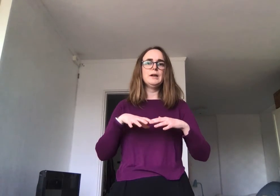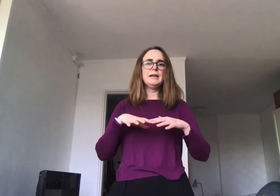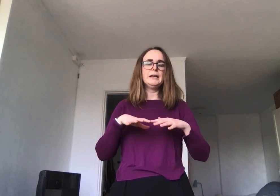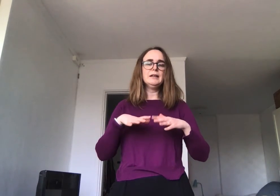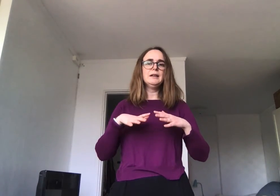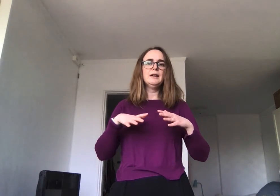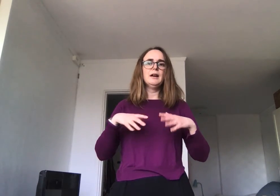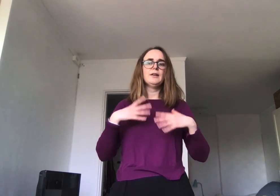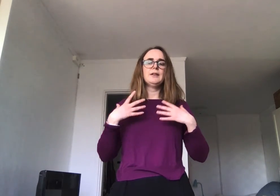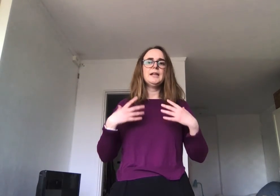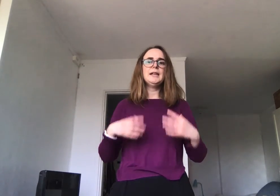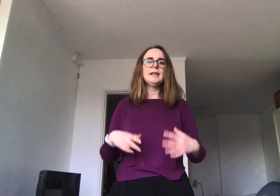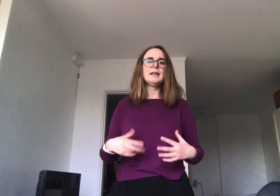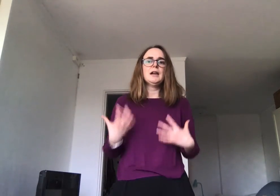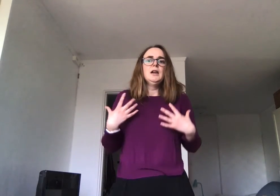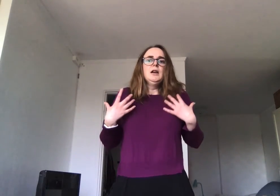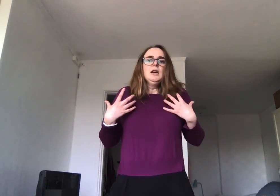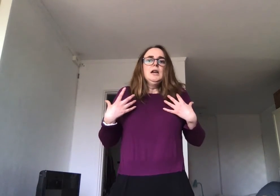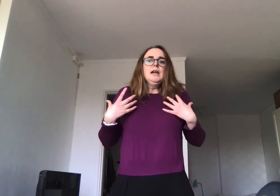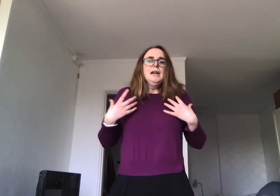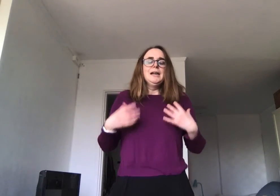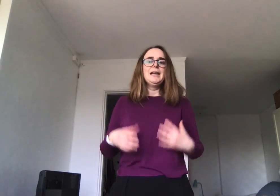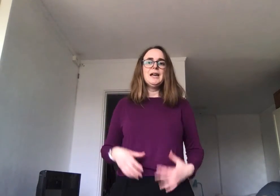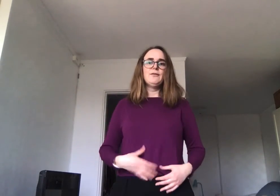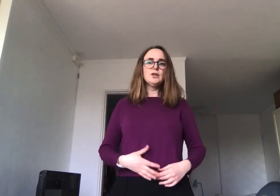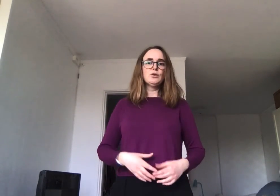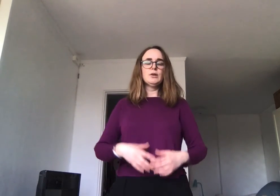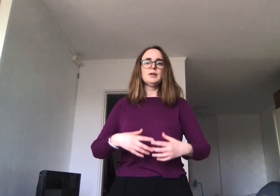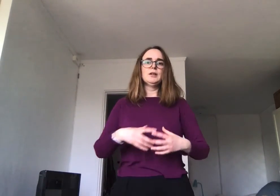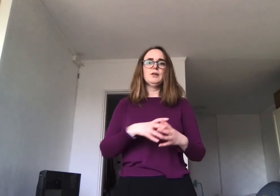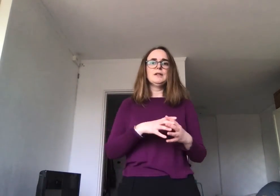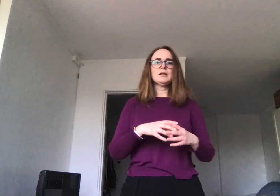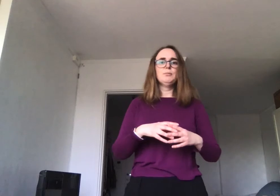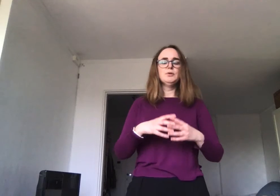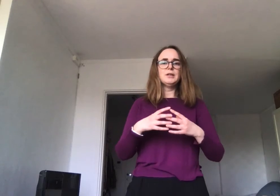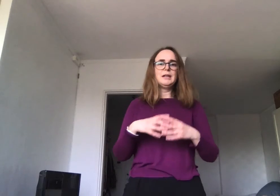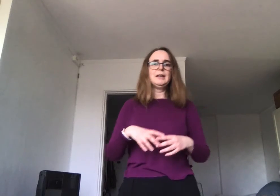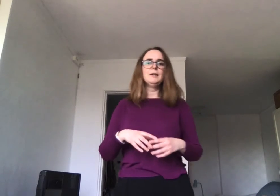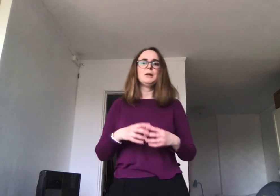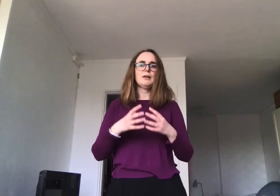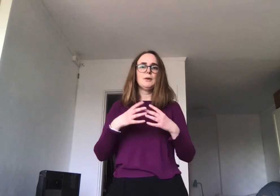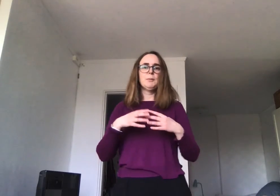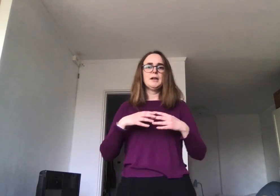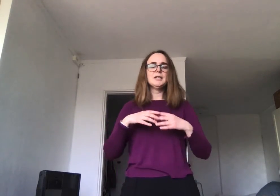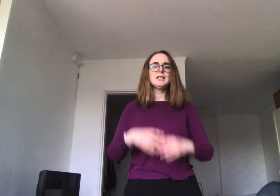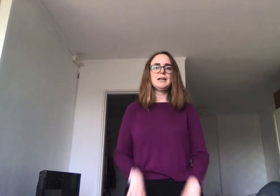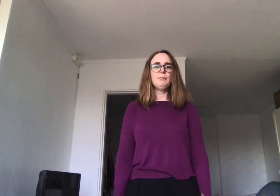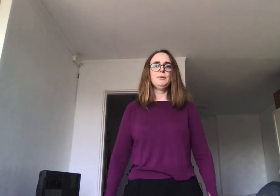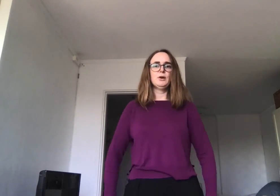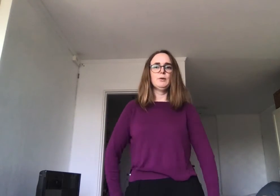inn. At vi ikke hever skuldrene når vi skal puste inn, men at vi bare slipper opp.